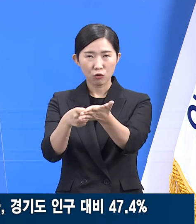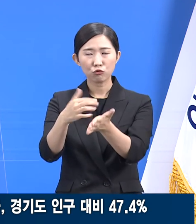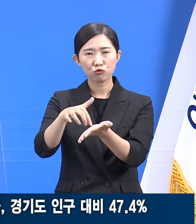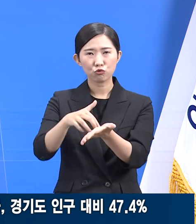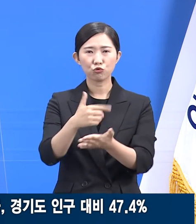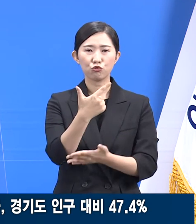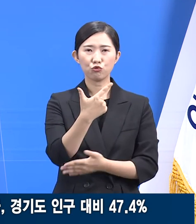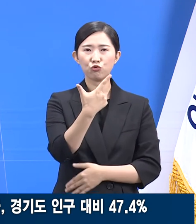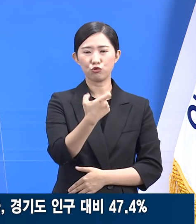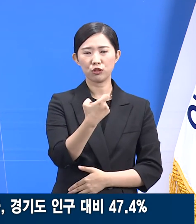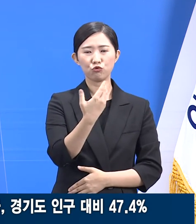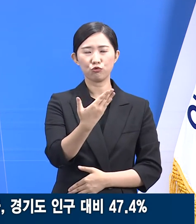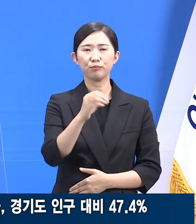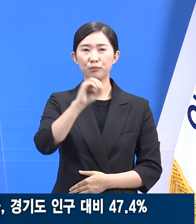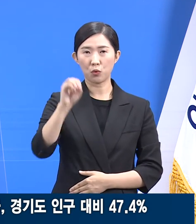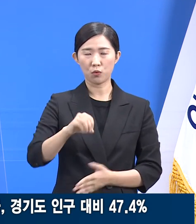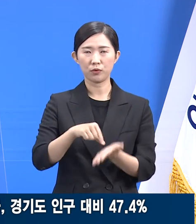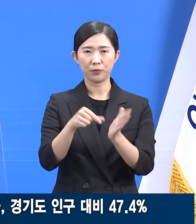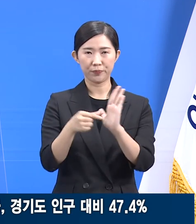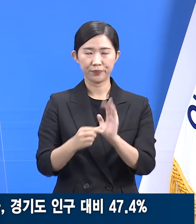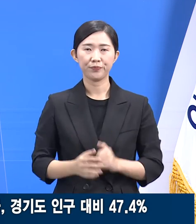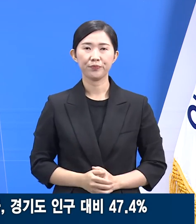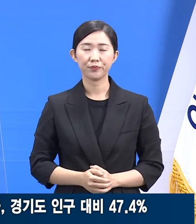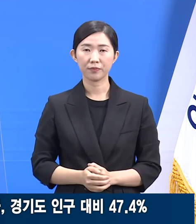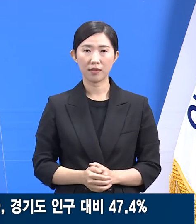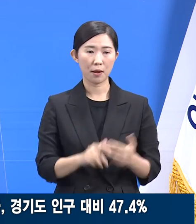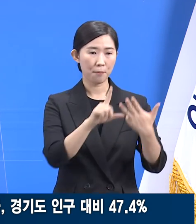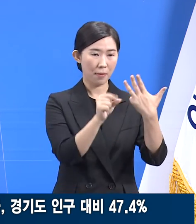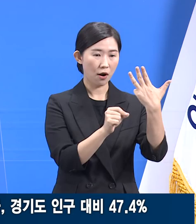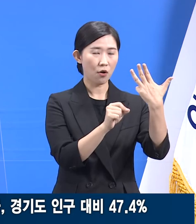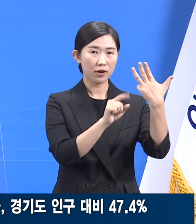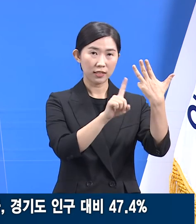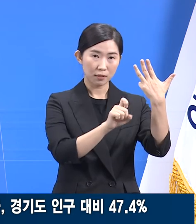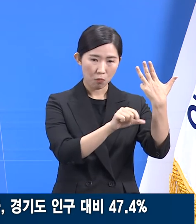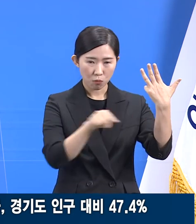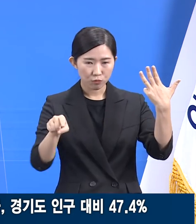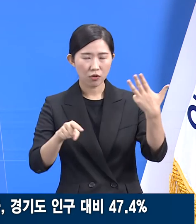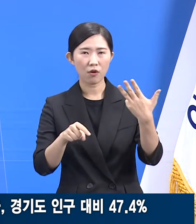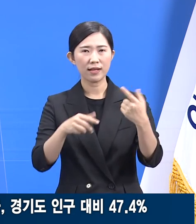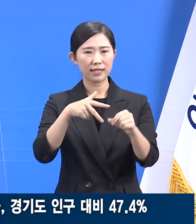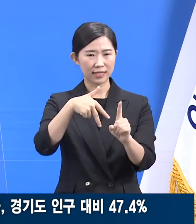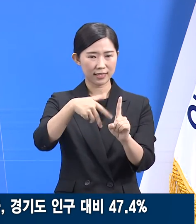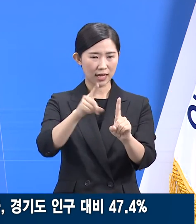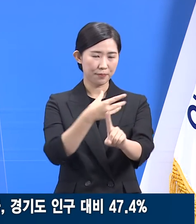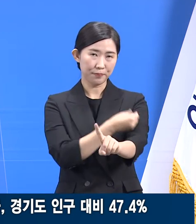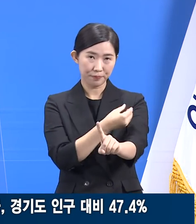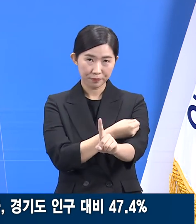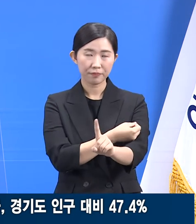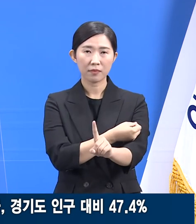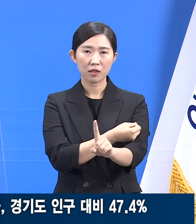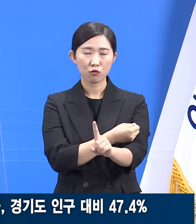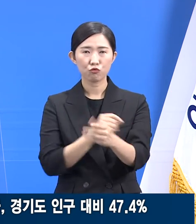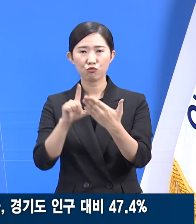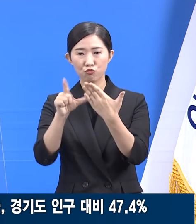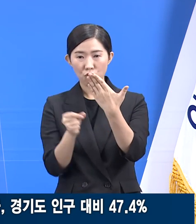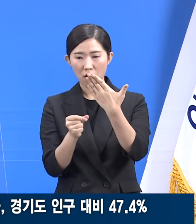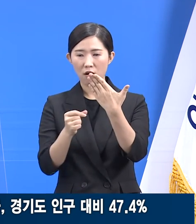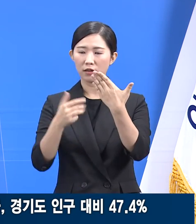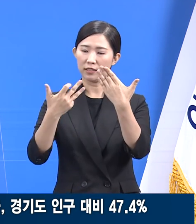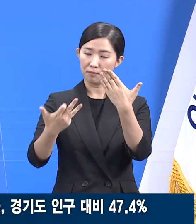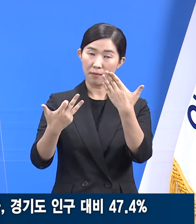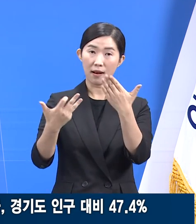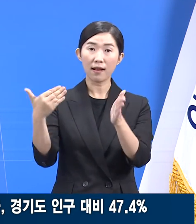8월 26일부터 10월 2일까지 1차 접종이 진행되며 미 예약자는 9월 18일까지 추가 예약이 가능합니다.